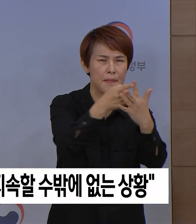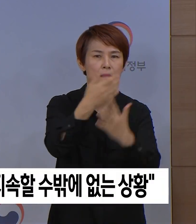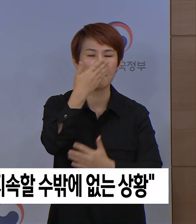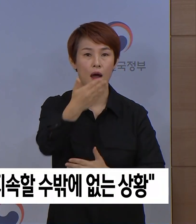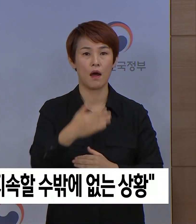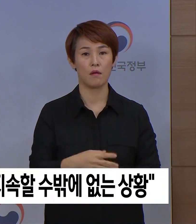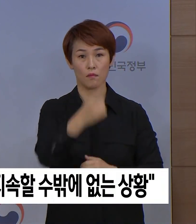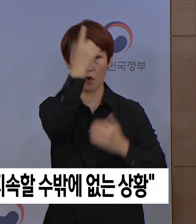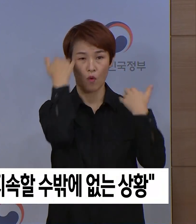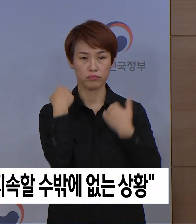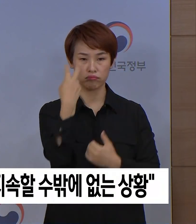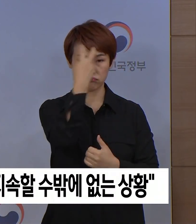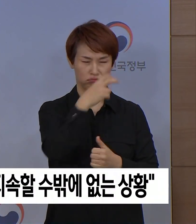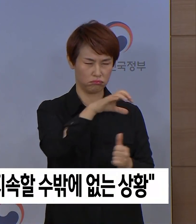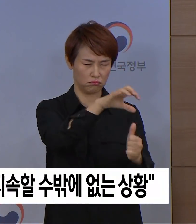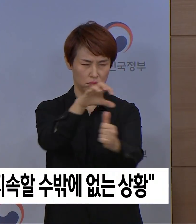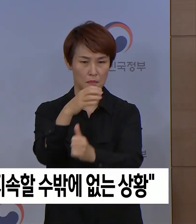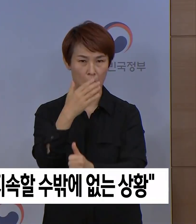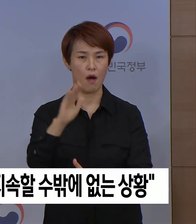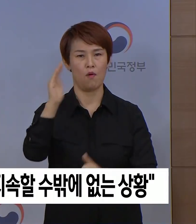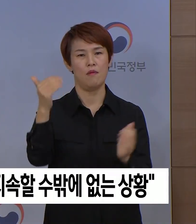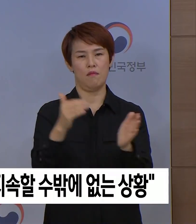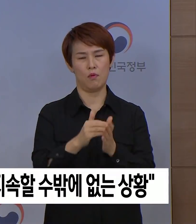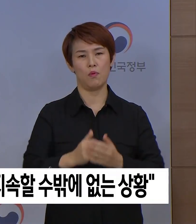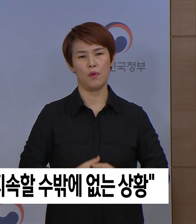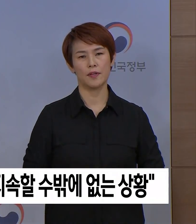통제되어 가고 있다고 평가할 수 있습니다.